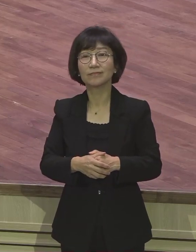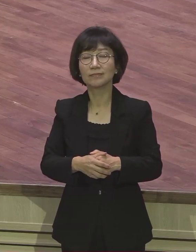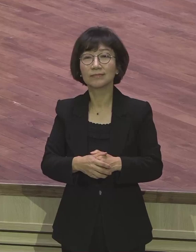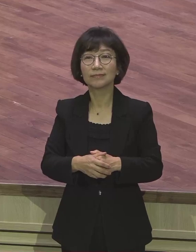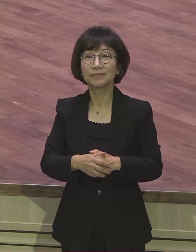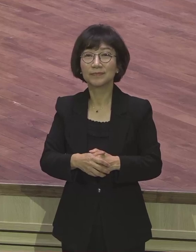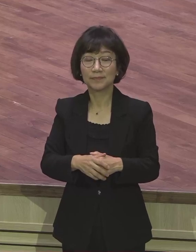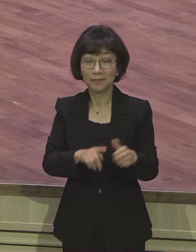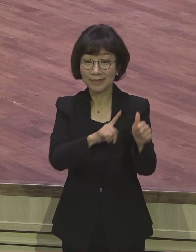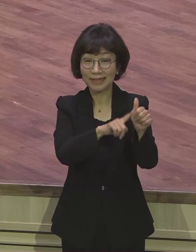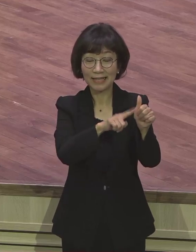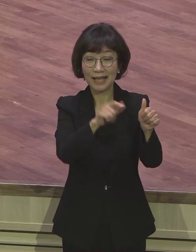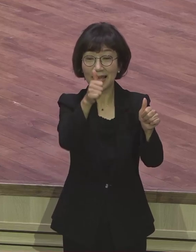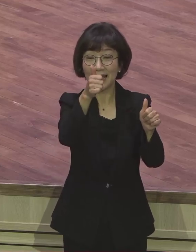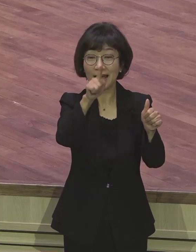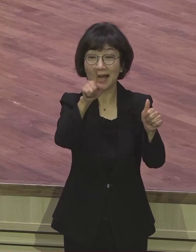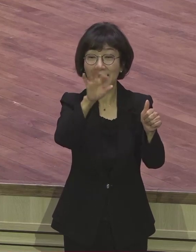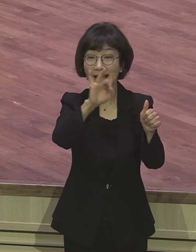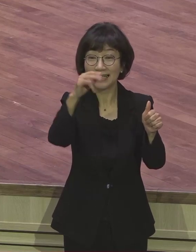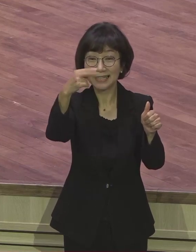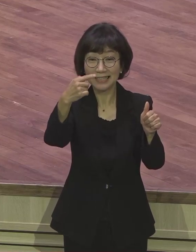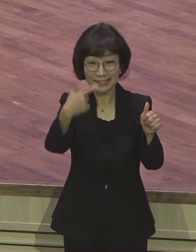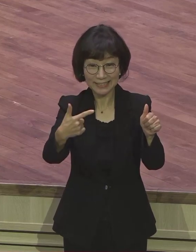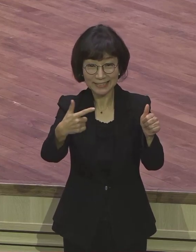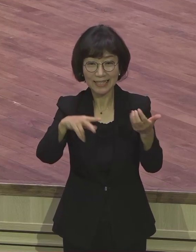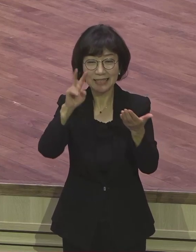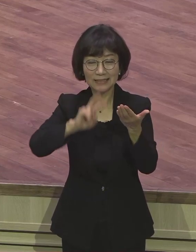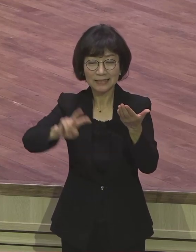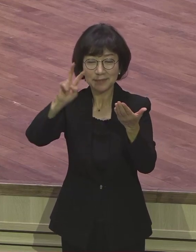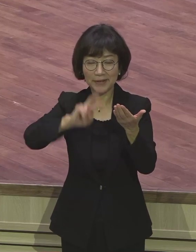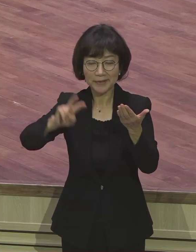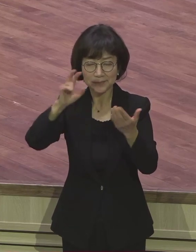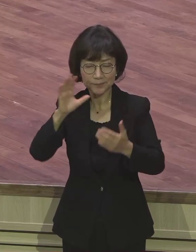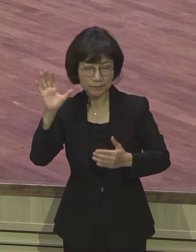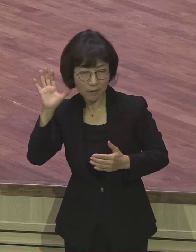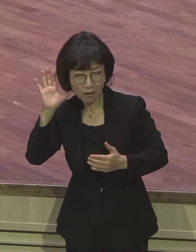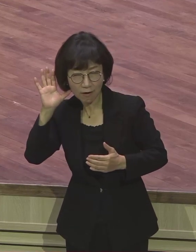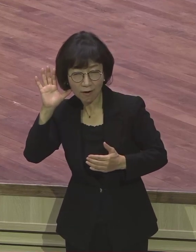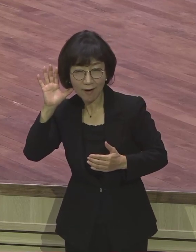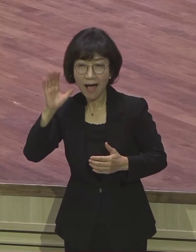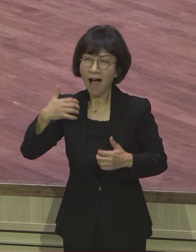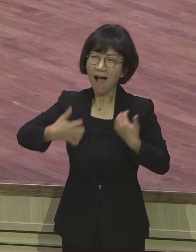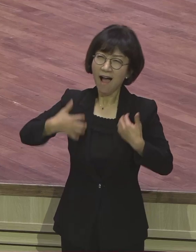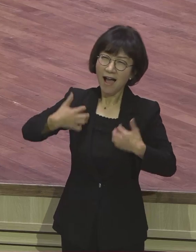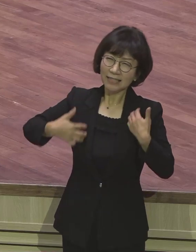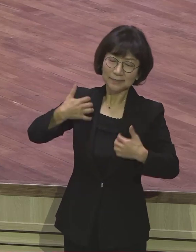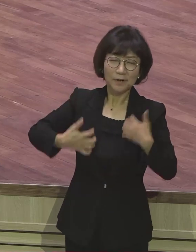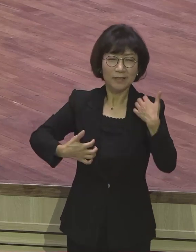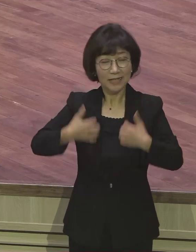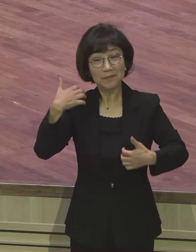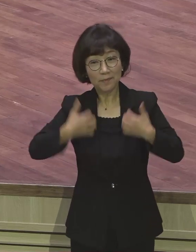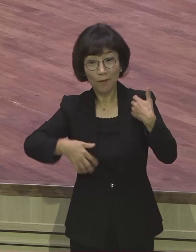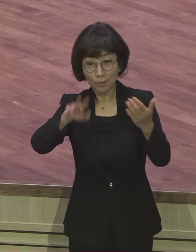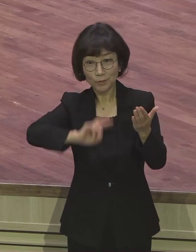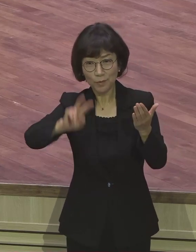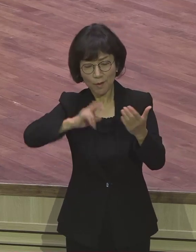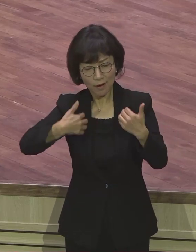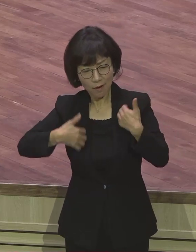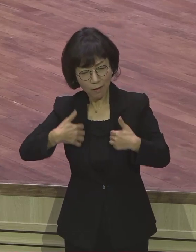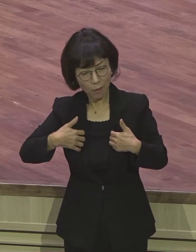하이든의 이 음악은 다 기쁨으로만 가득 차 있어요. 어떻게 그렇게 된 이유가 뭡니까?